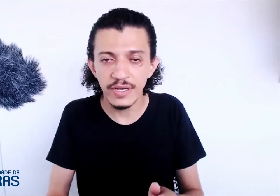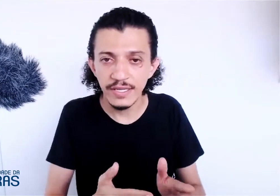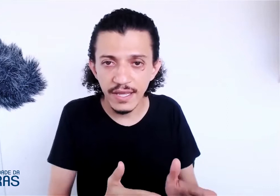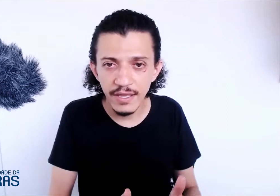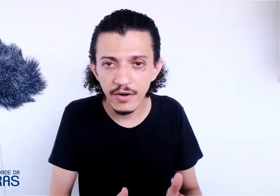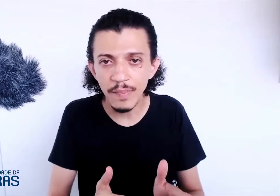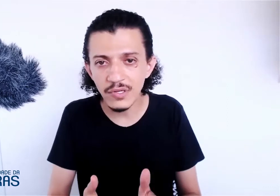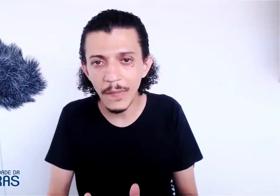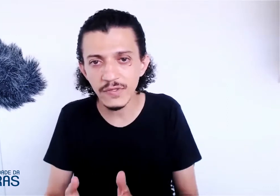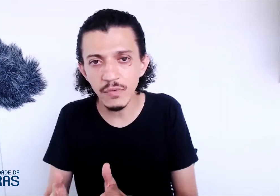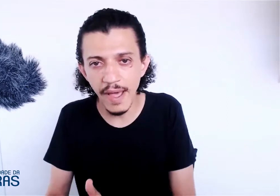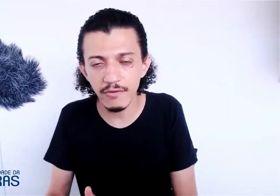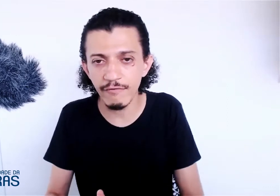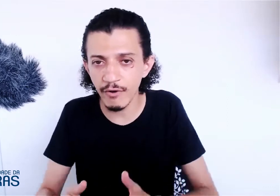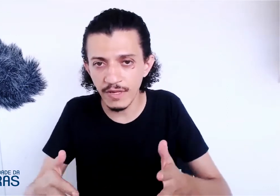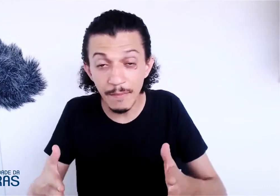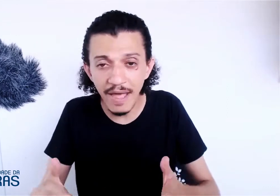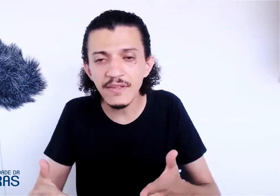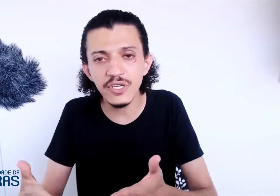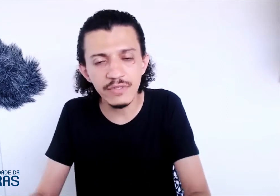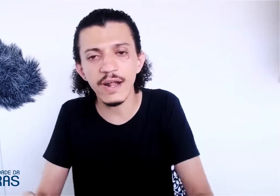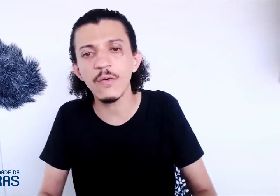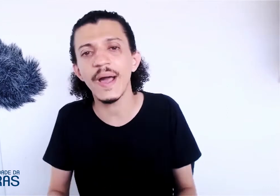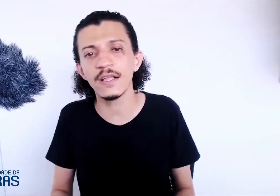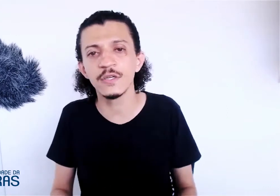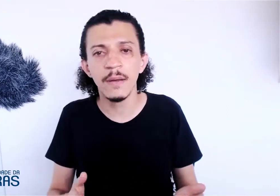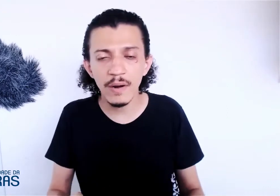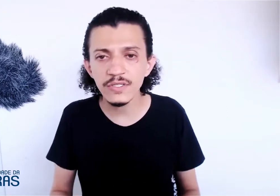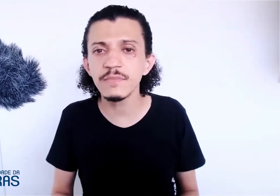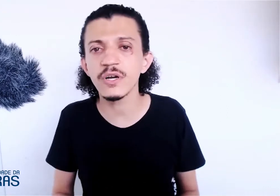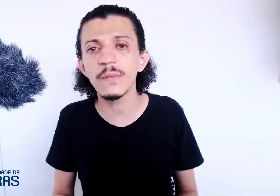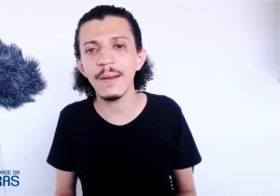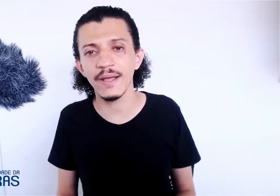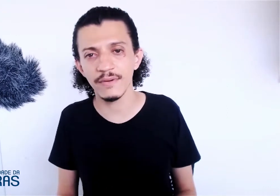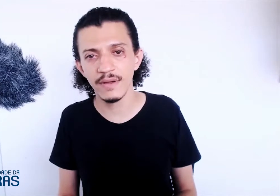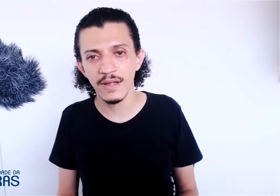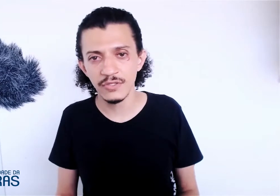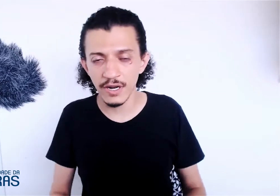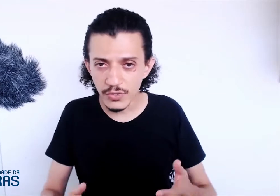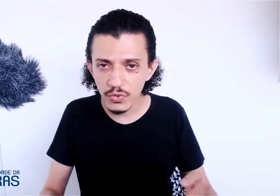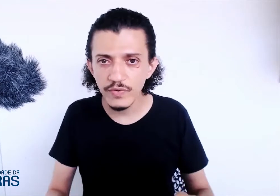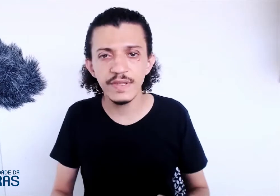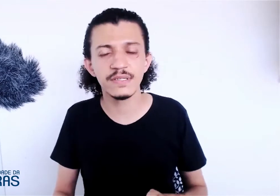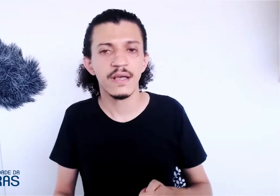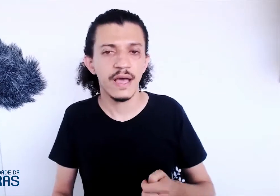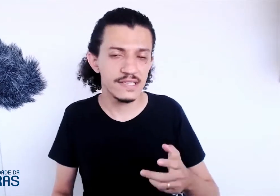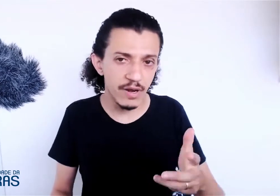e seguiram o passo a passo do método e se permitiram ser acompanhados pelo nosso time de acompanhamento. tirando as dúvidas, recebendo